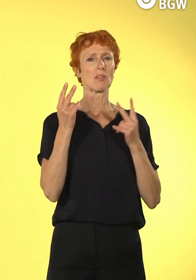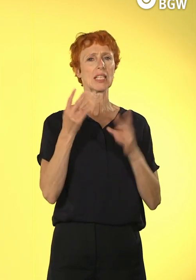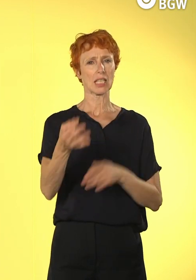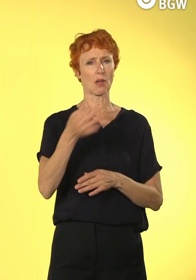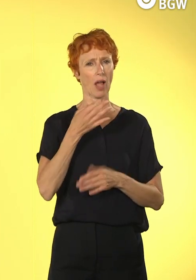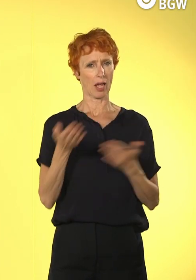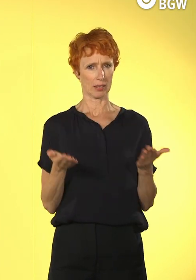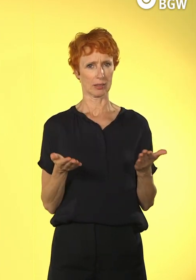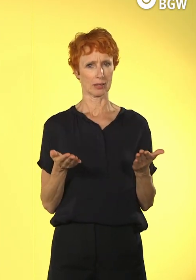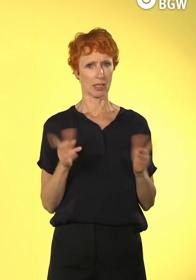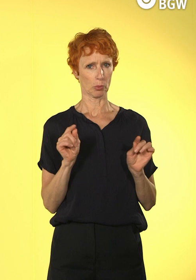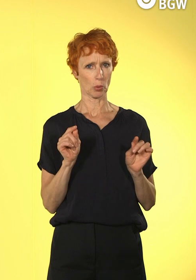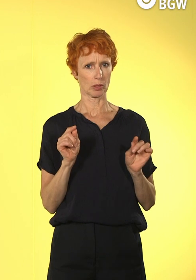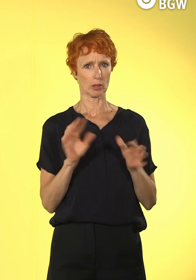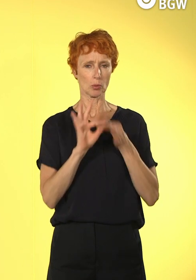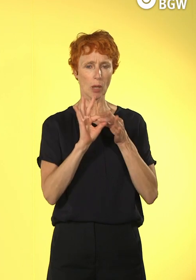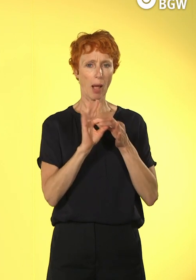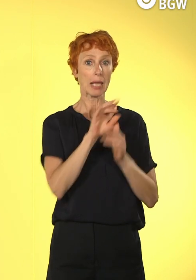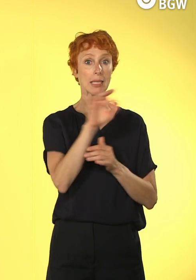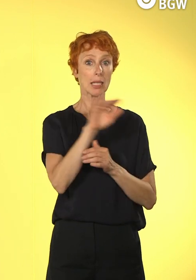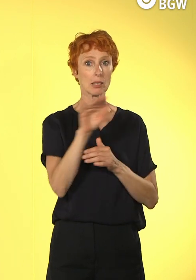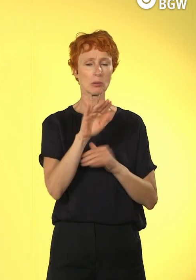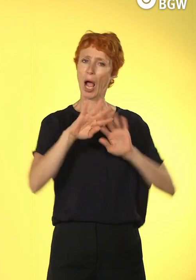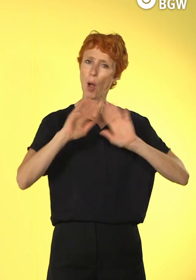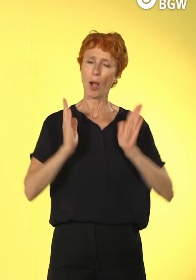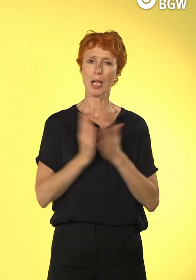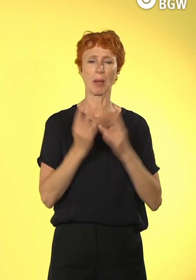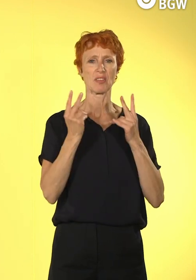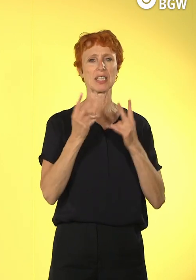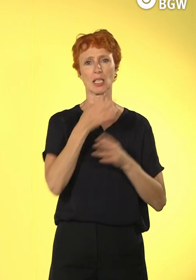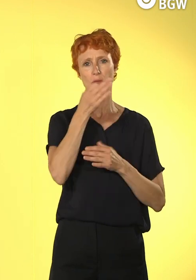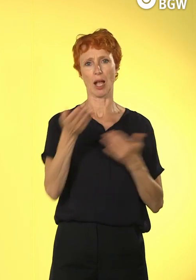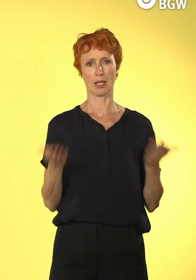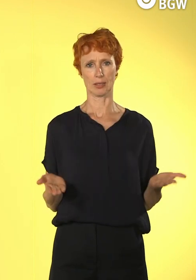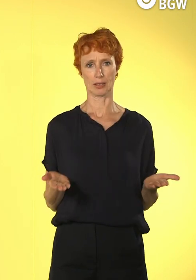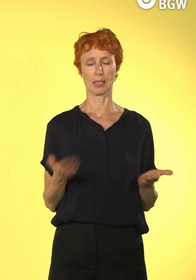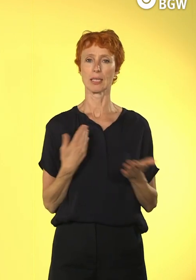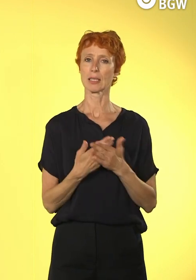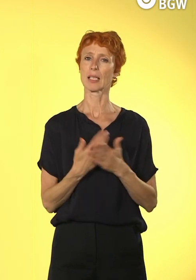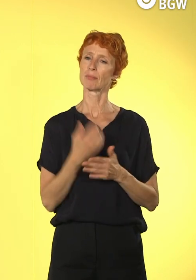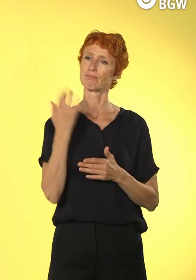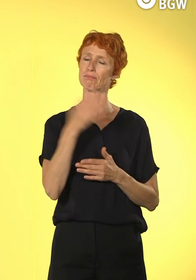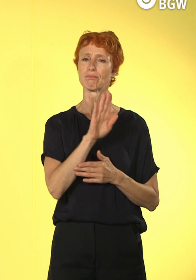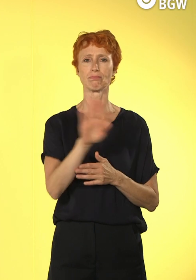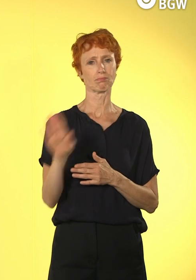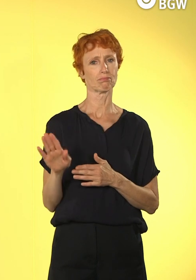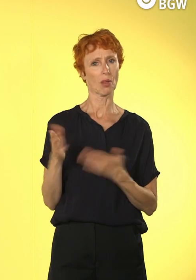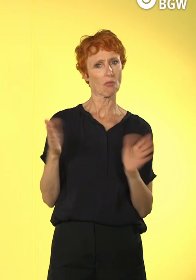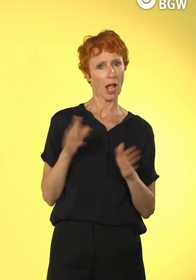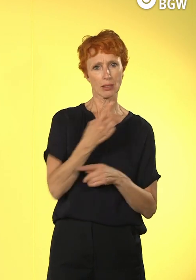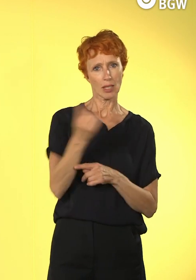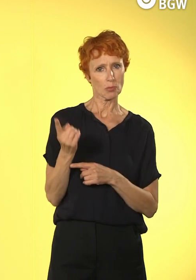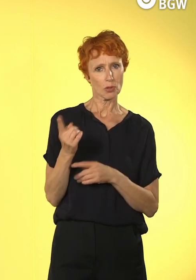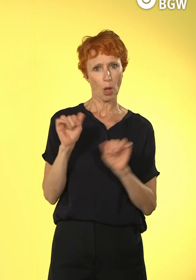im Hinblick auf Digitalisierungen. Und wir würden gerne, auch da sind Sie wieder eingeladen, vielleicht im